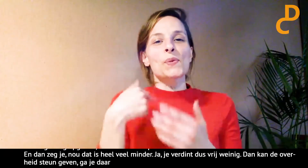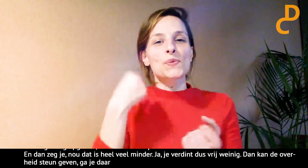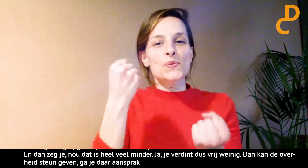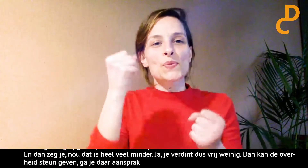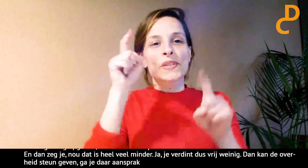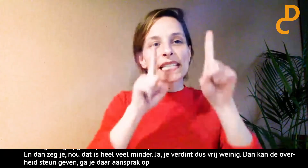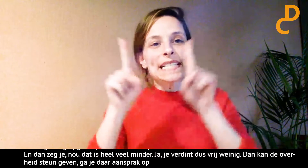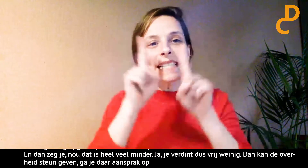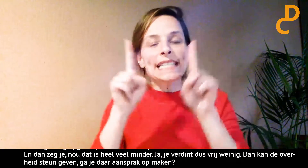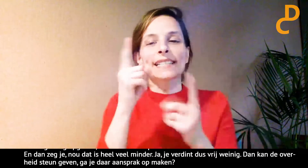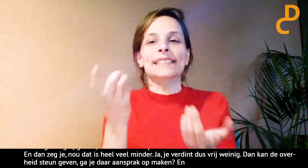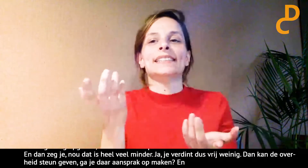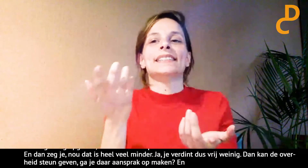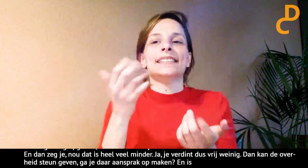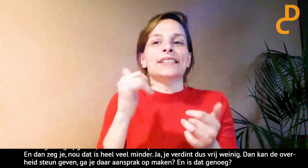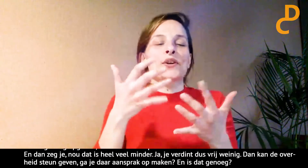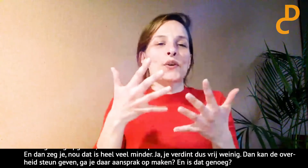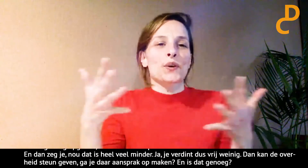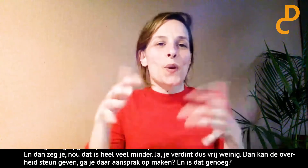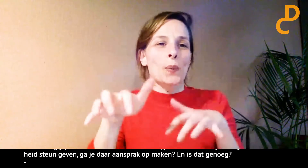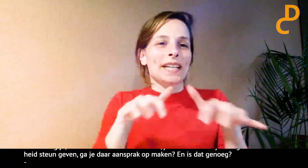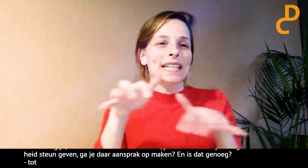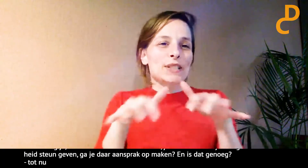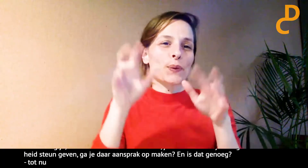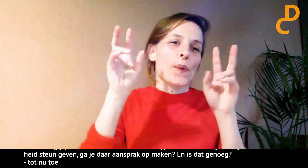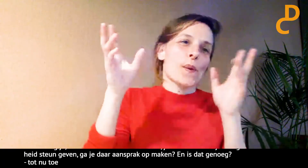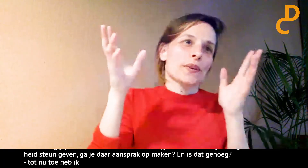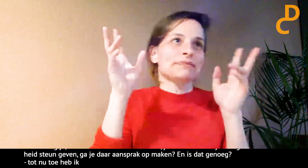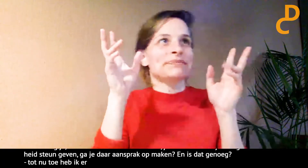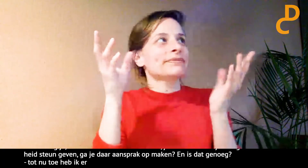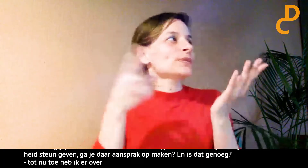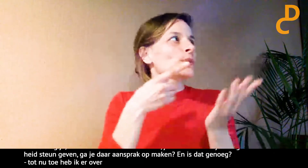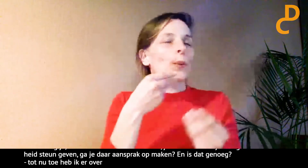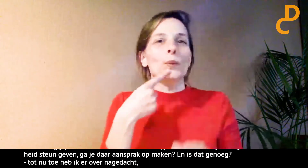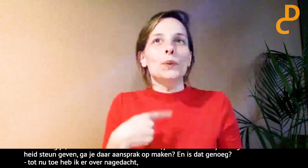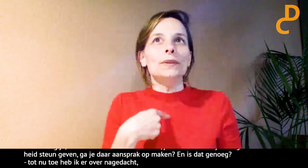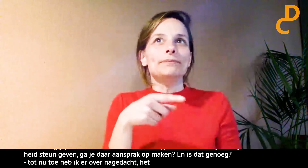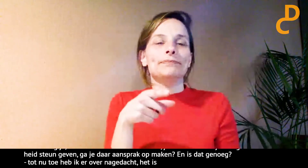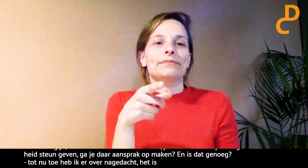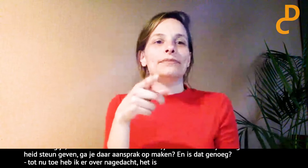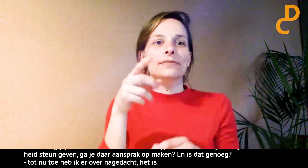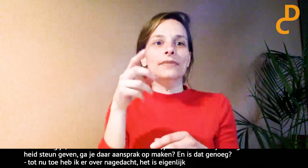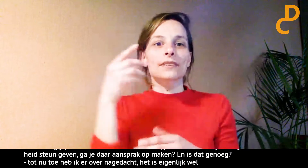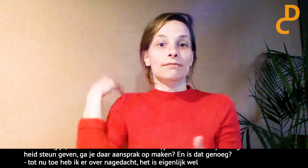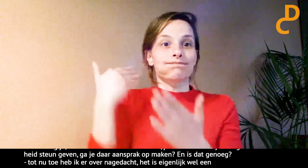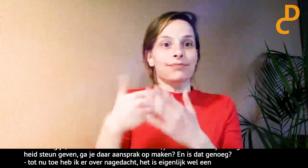Ja, tot nu toe heb ik daar wel over nagedacht. Het is eigenlijk wel een grote risico, zeg maar. Ja, ik bedoel,